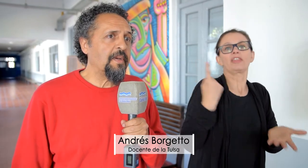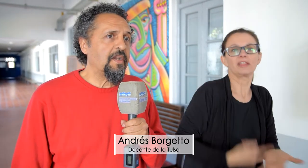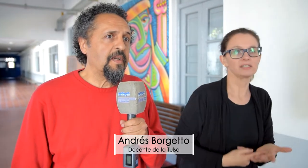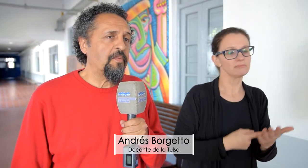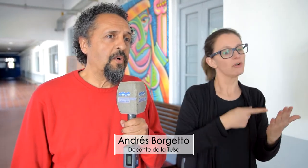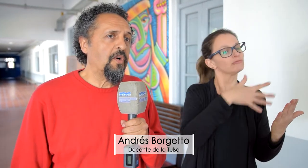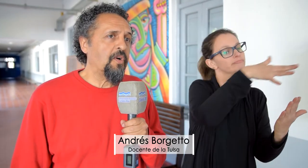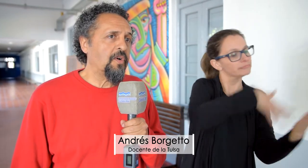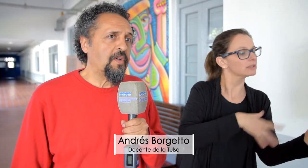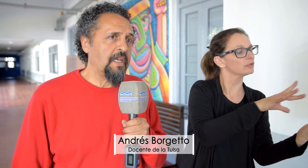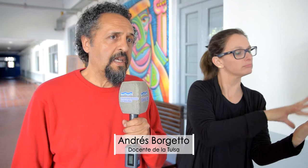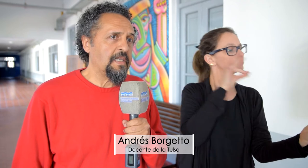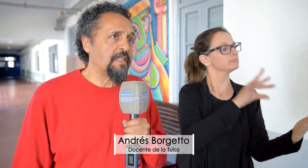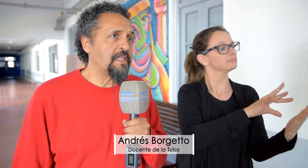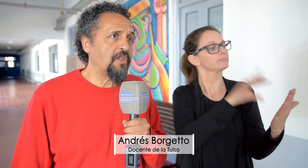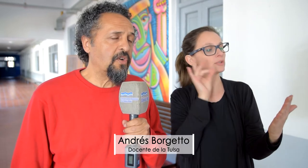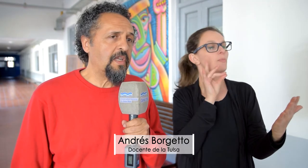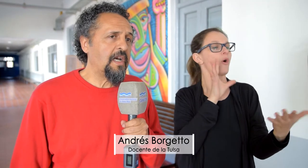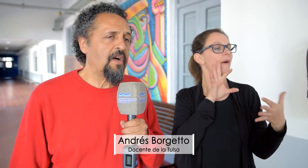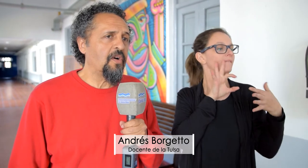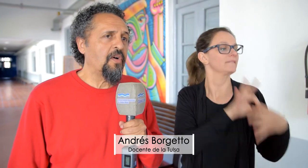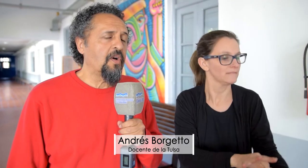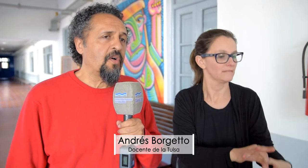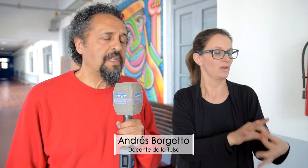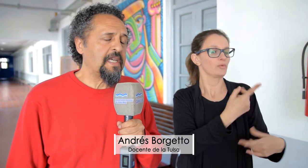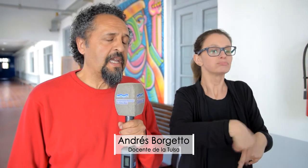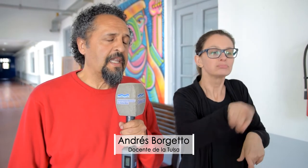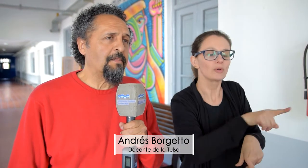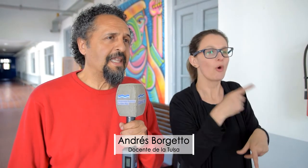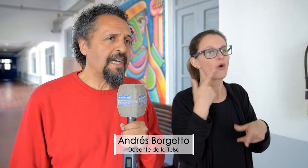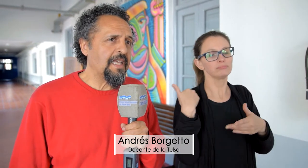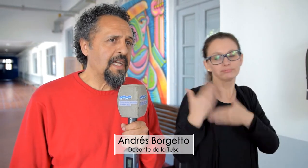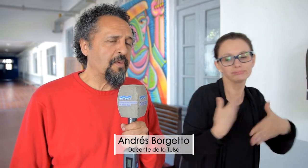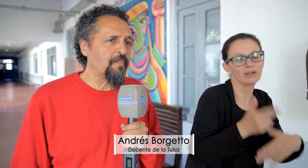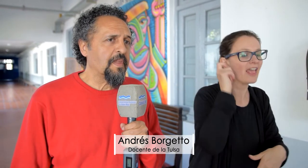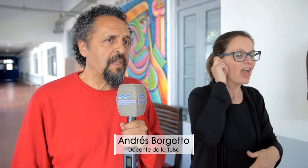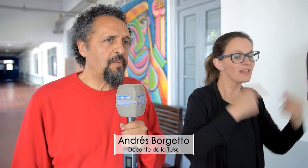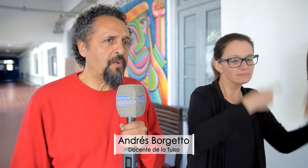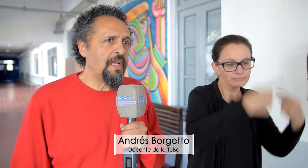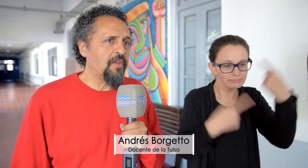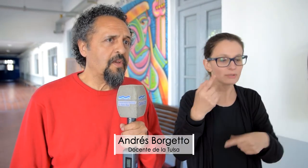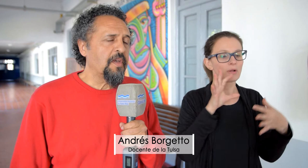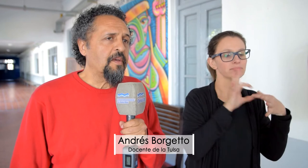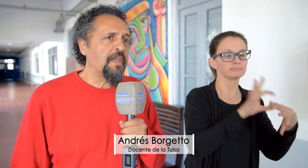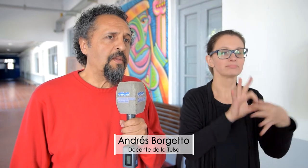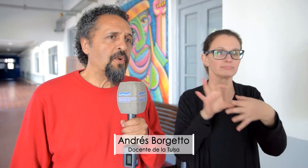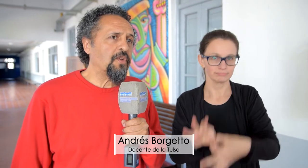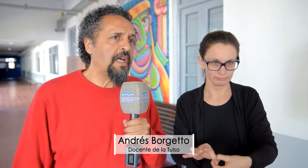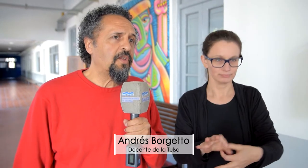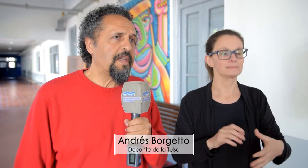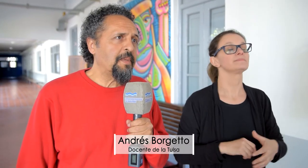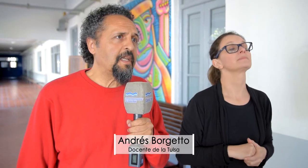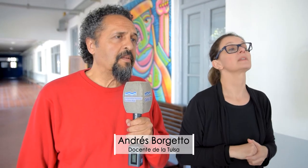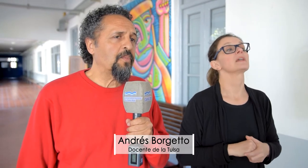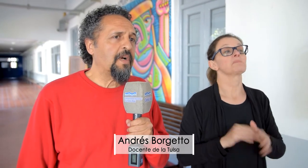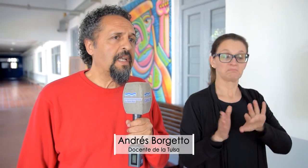tengan que ver un poco con esa trayectoria o esa etapa etaria, digamos. Eso por un lado. Y por otro